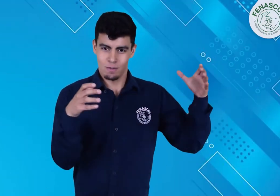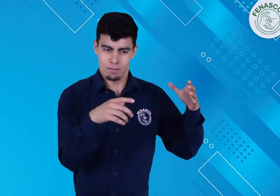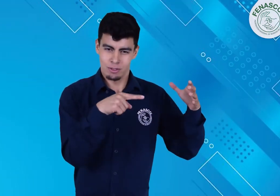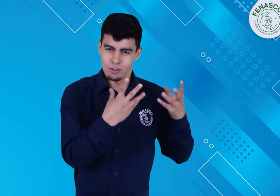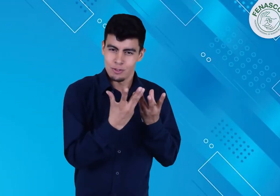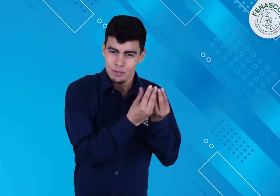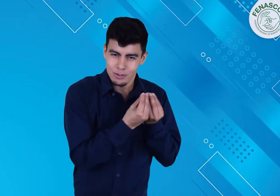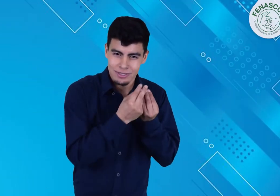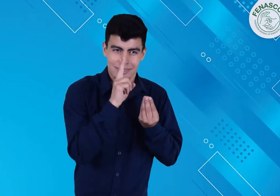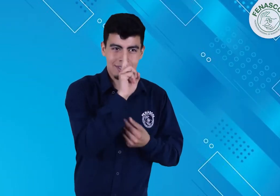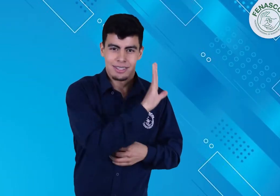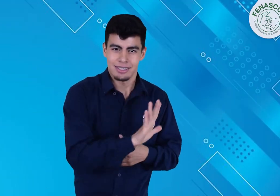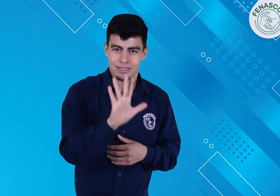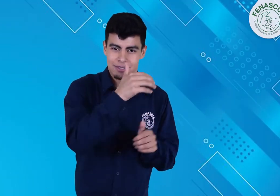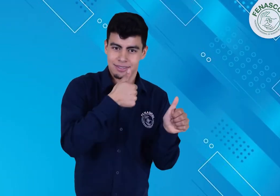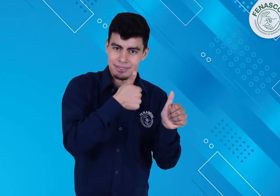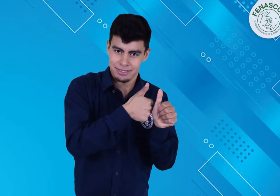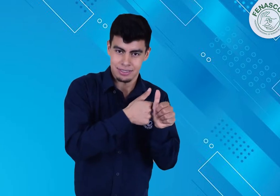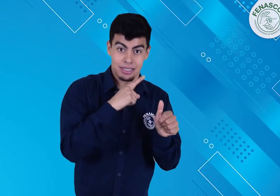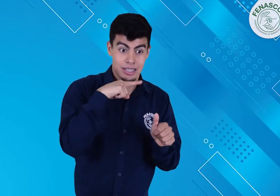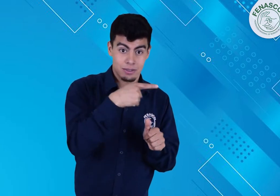En esta reunión se creó una comisión